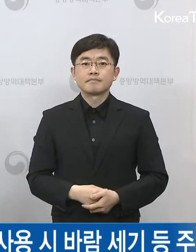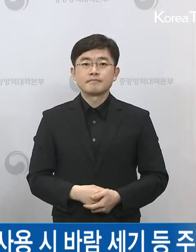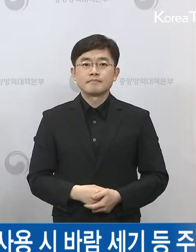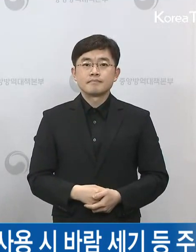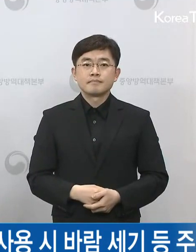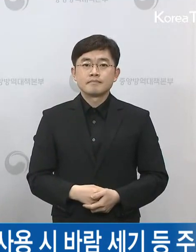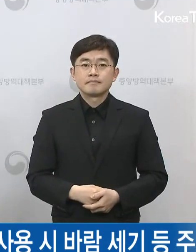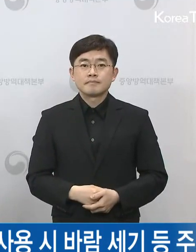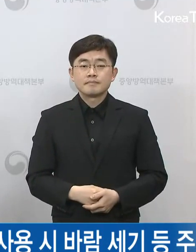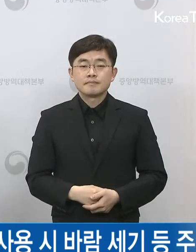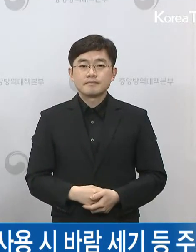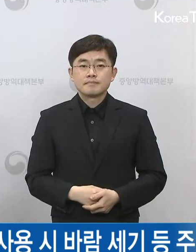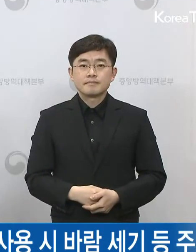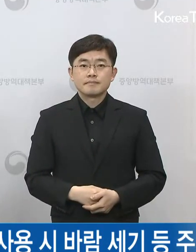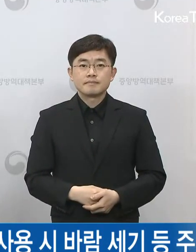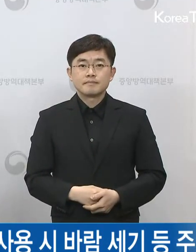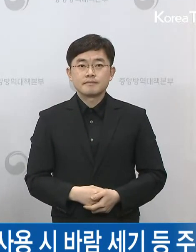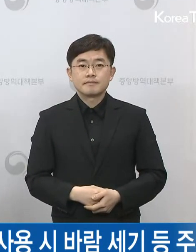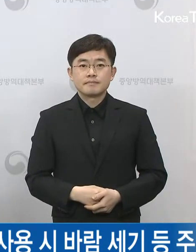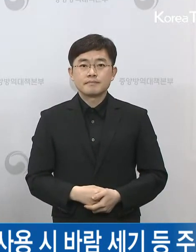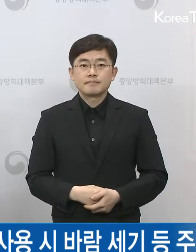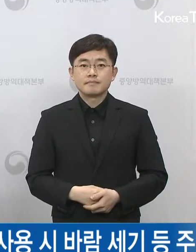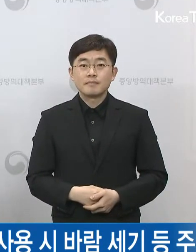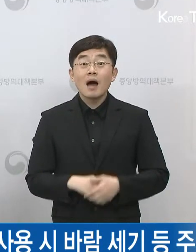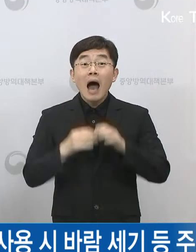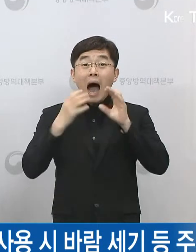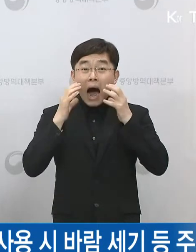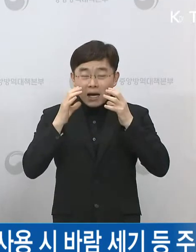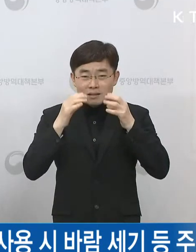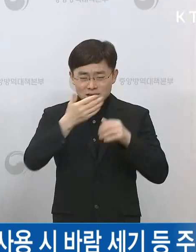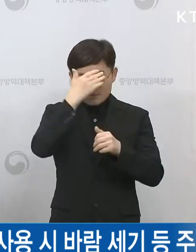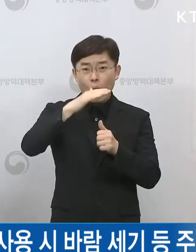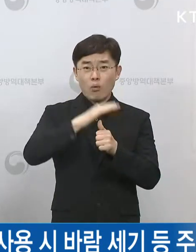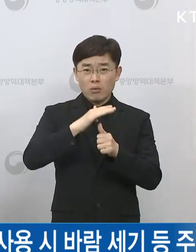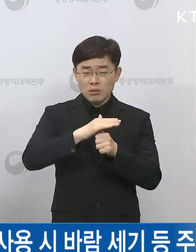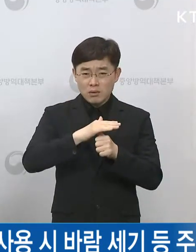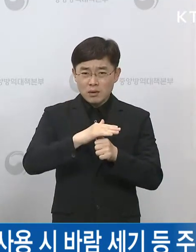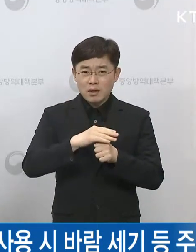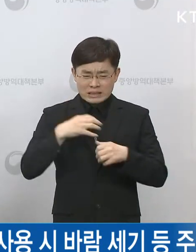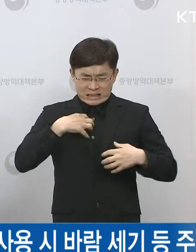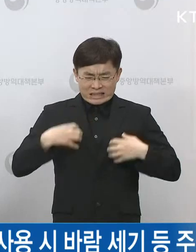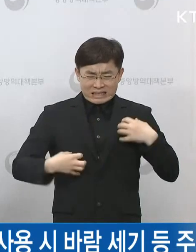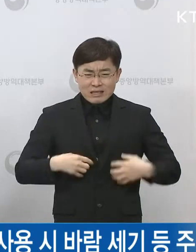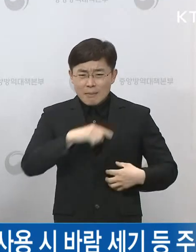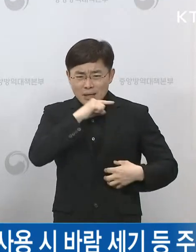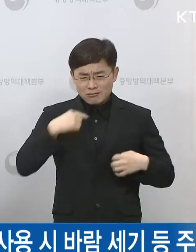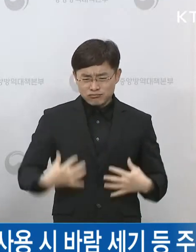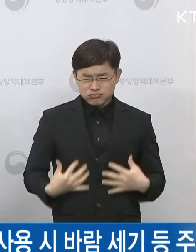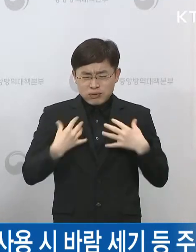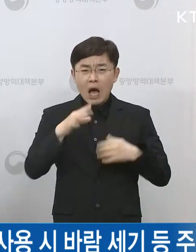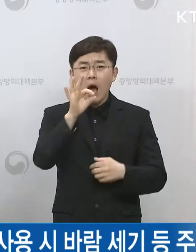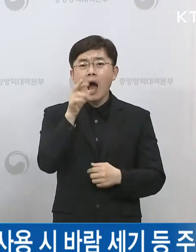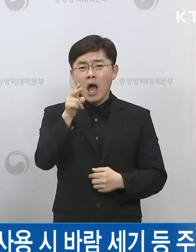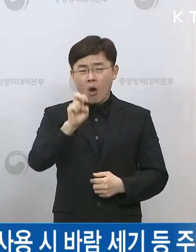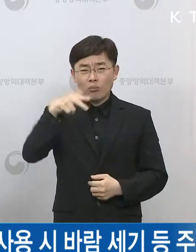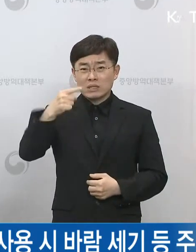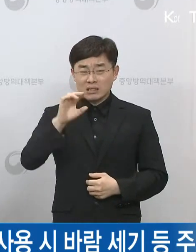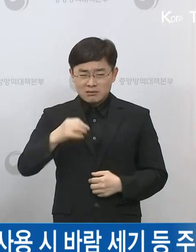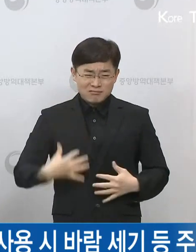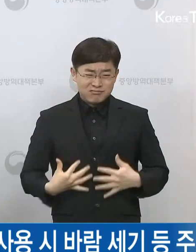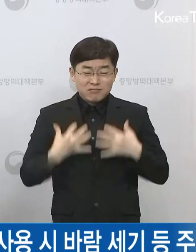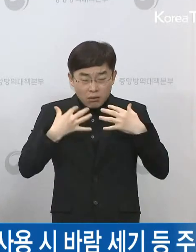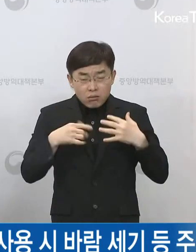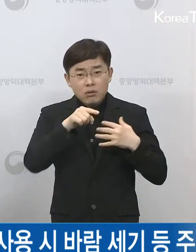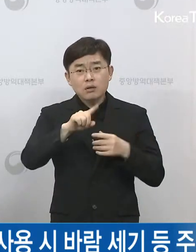SBS 김영래입니다. 소아다기관협증증후군 관련해서 여쭤보려고 하는데요. 11살이랑 4살 두